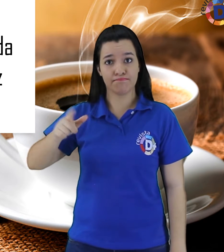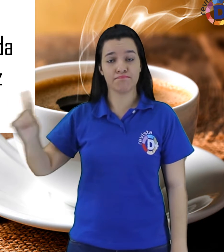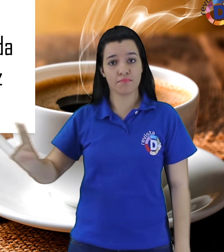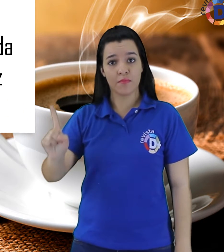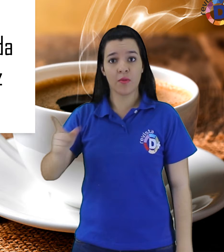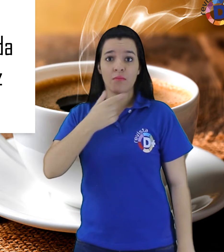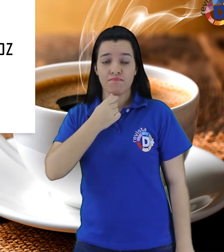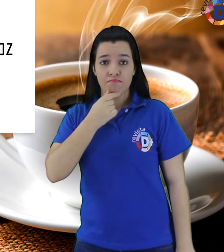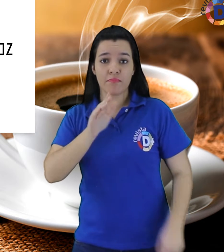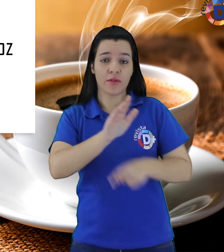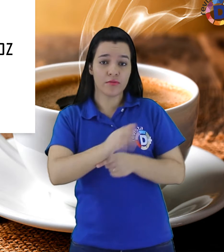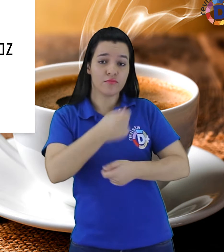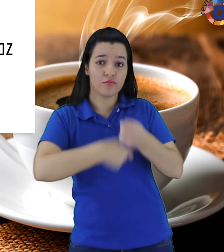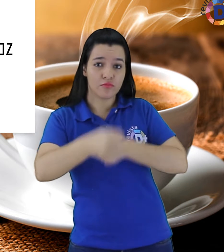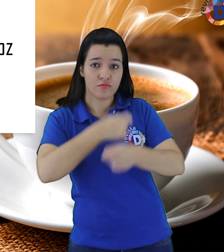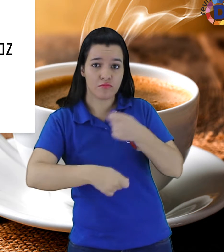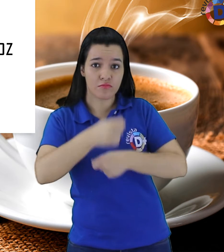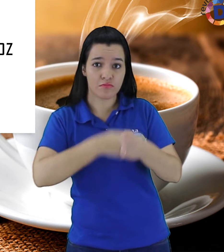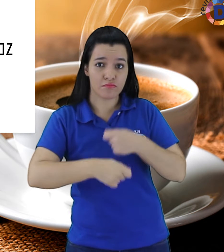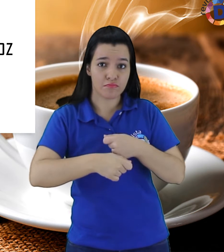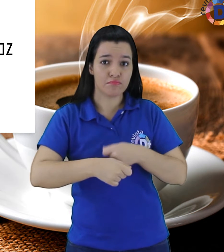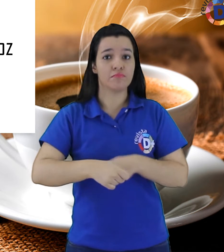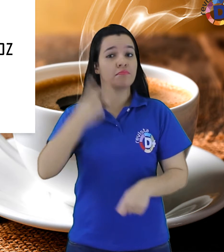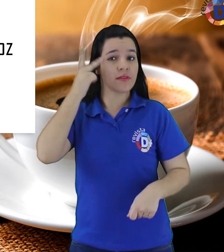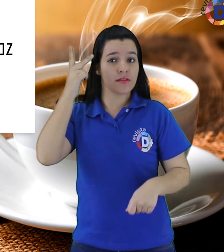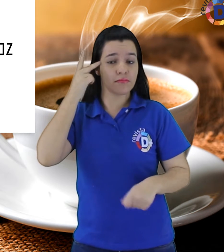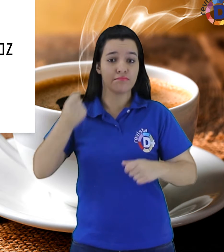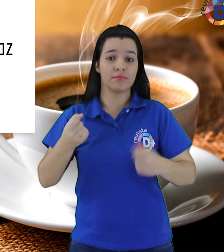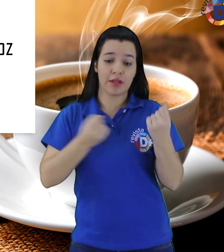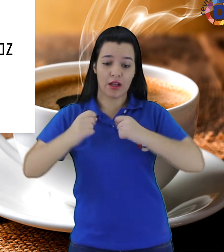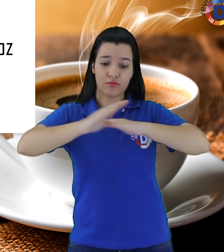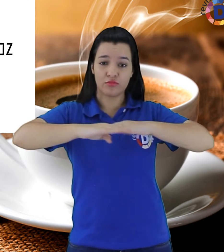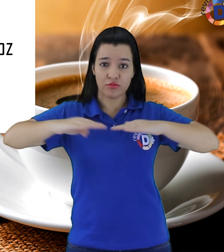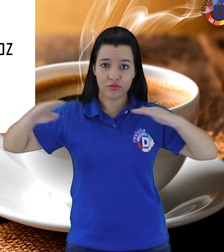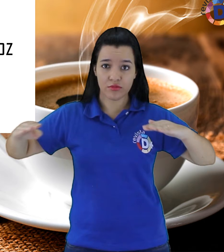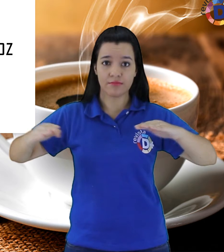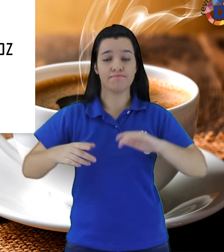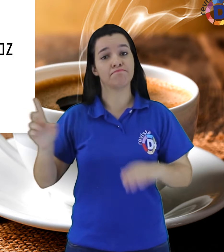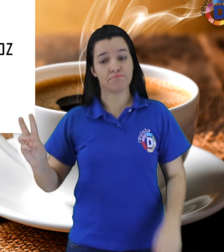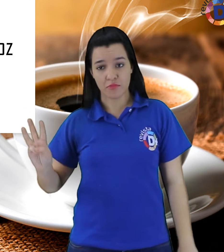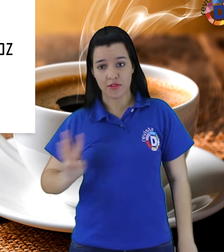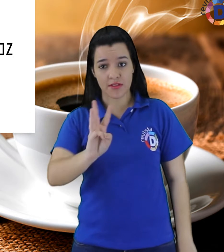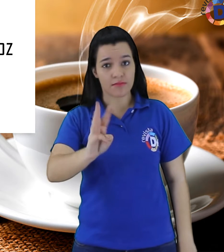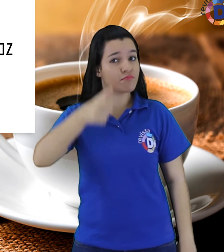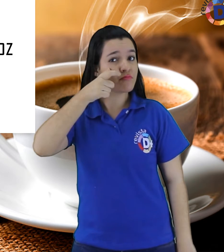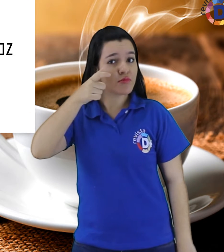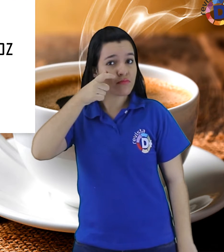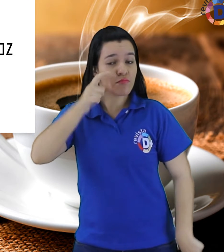SP Trans, Tuca Munhoz, participaram da atividade. O Café